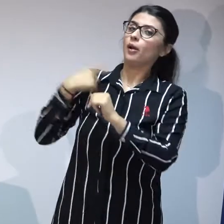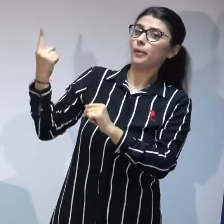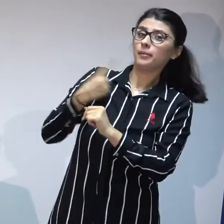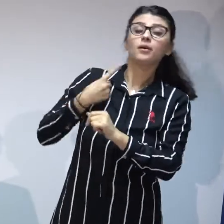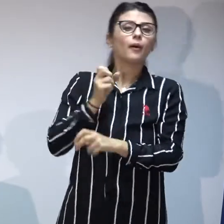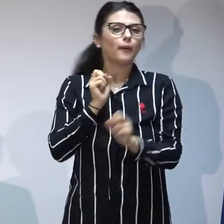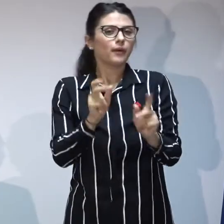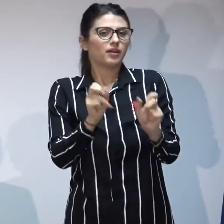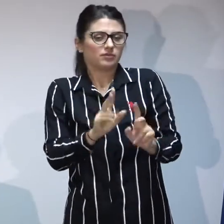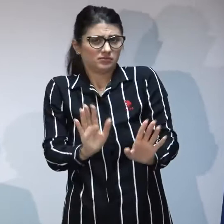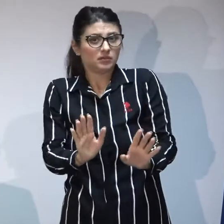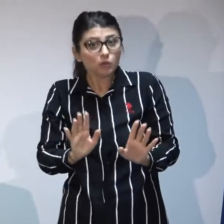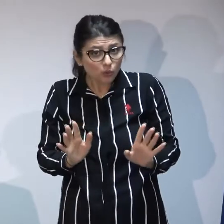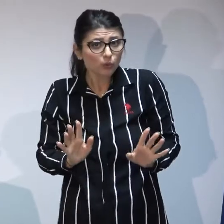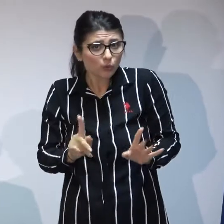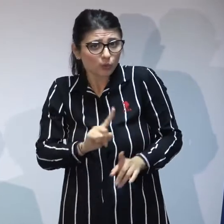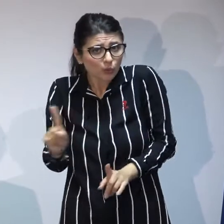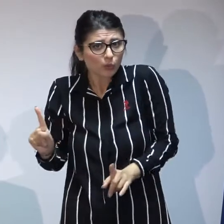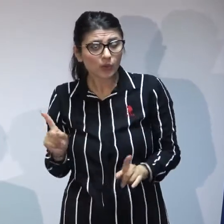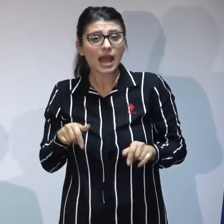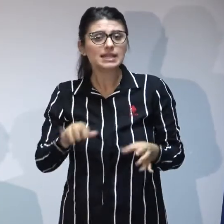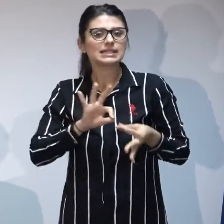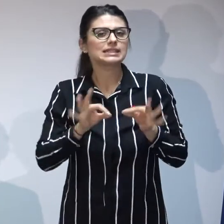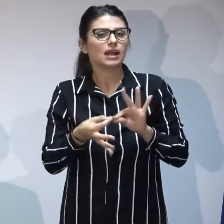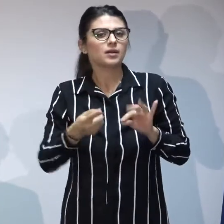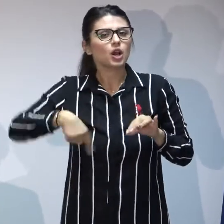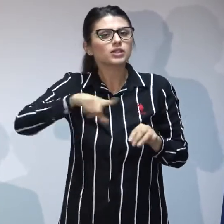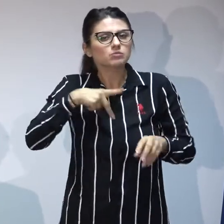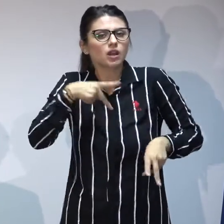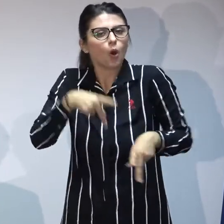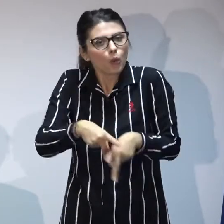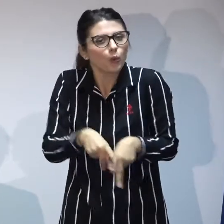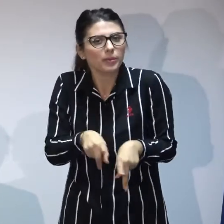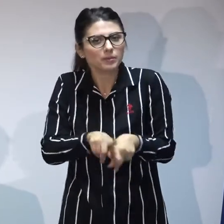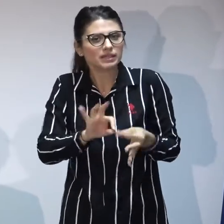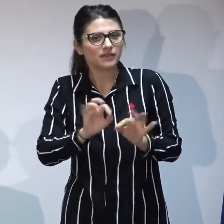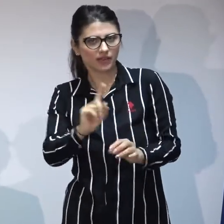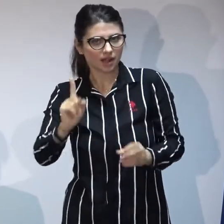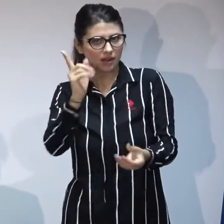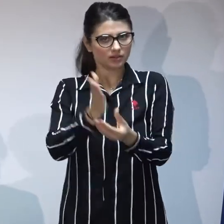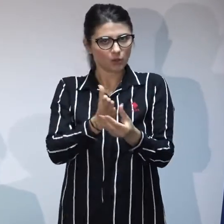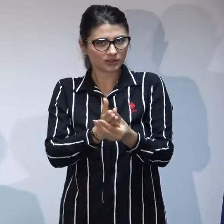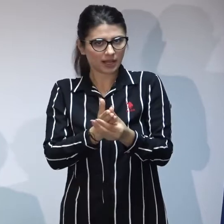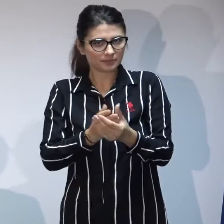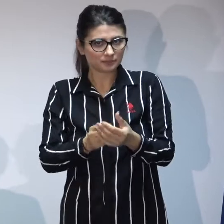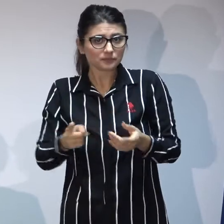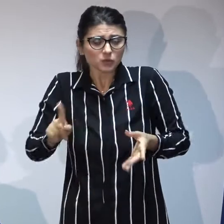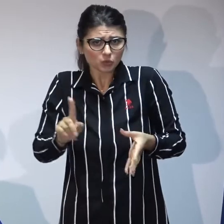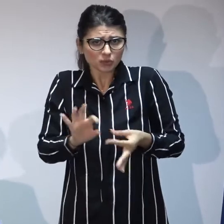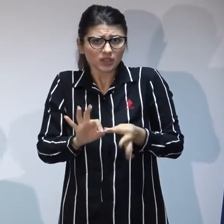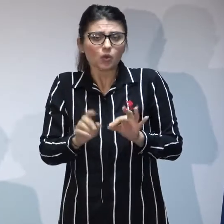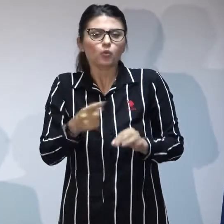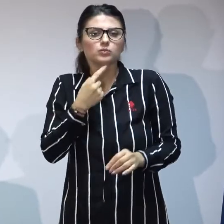ăsta este rolul managerului de caz asta nu înseamnă că noi în aceste sesiuni de consiliere și îndrumare nu vom discuta